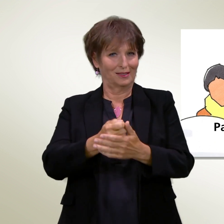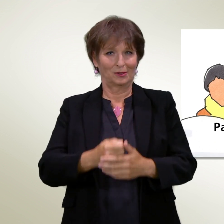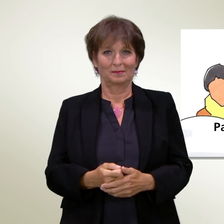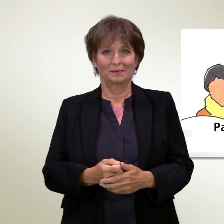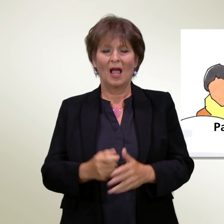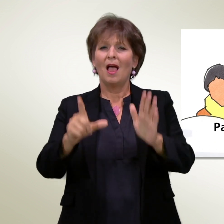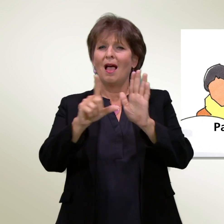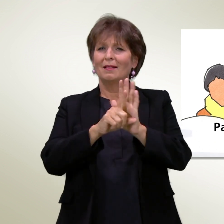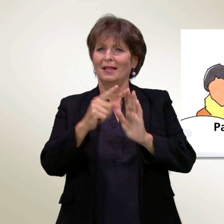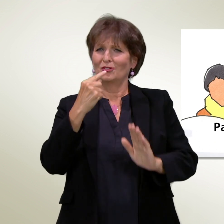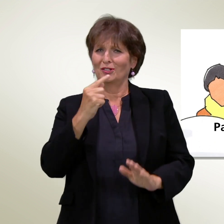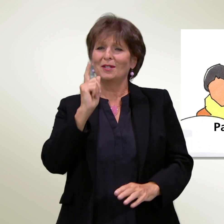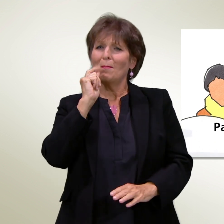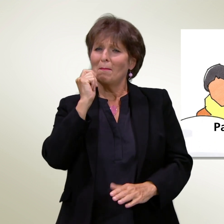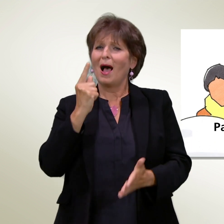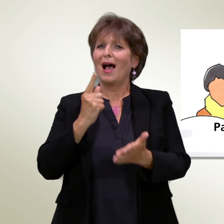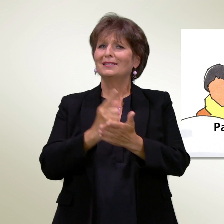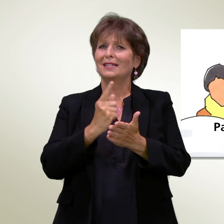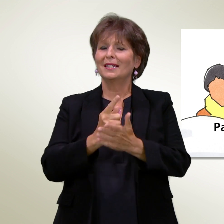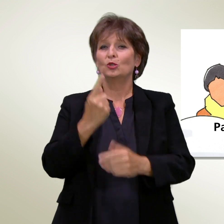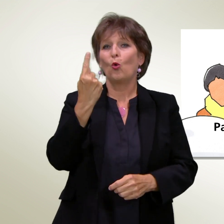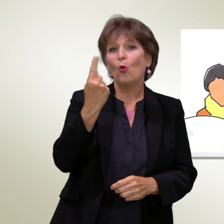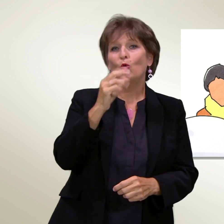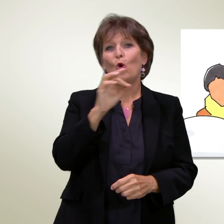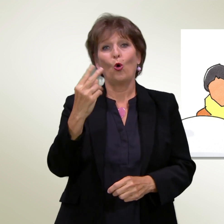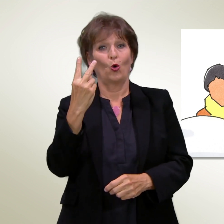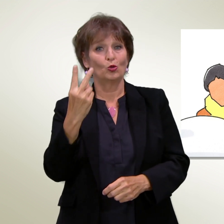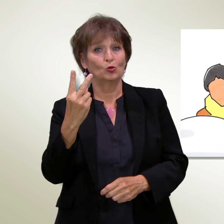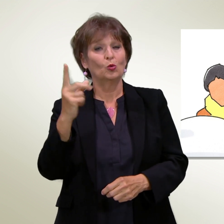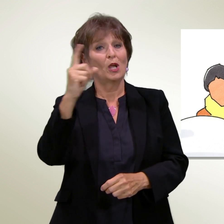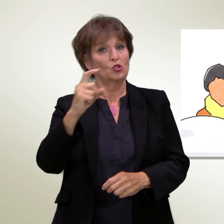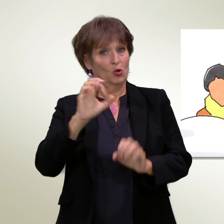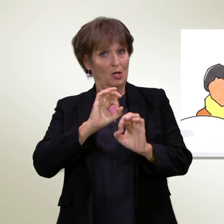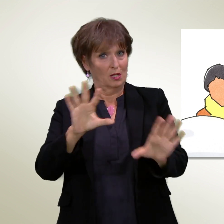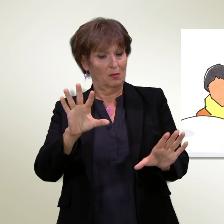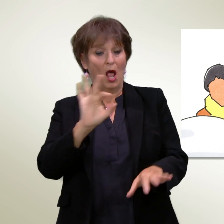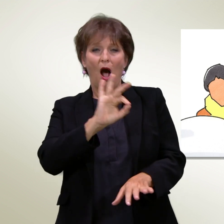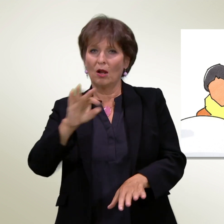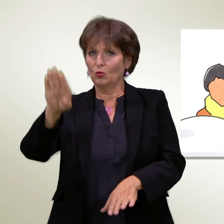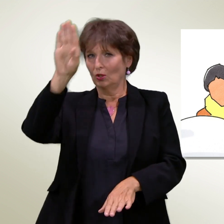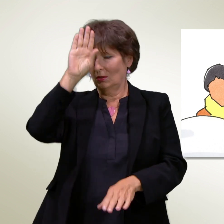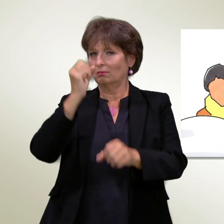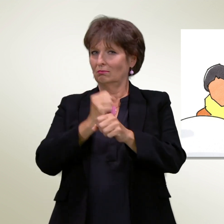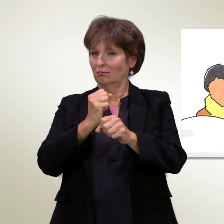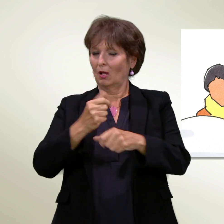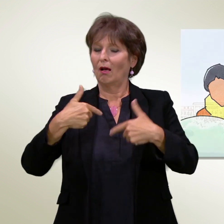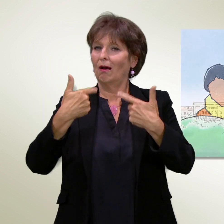diritto per legge a uno o due giorni liberi. Alcuni datori di lavoro concedono un congedo di paternità più lungo.